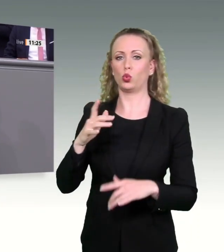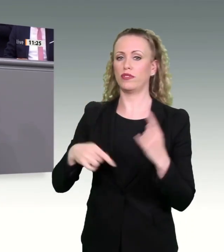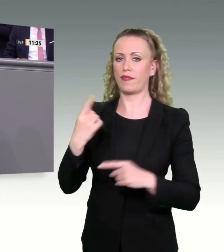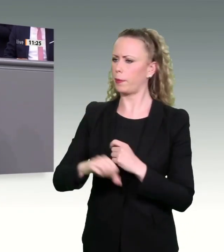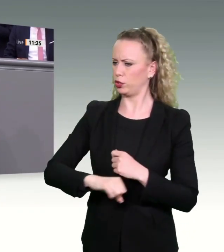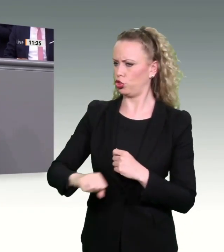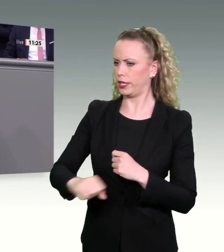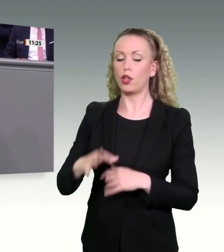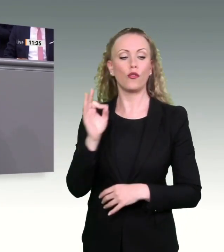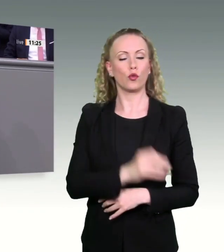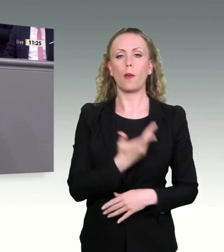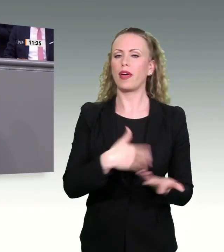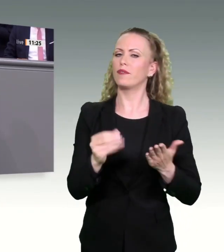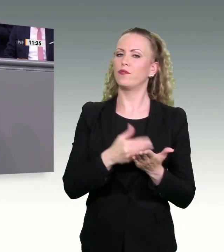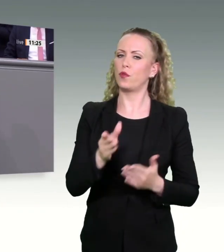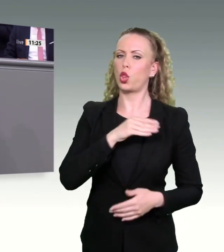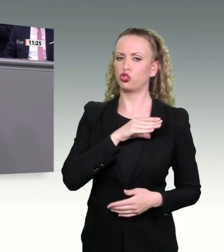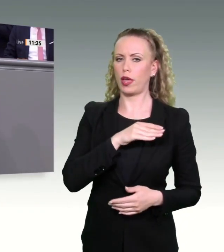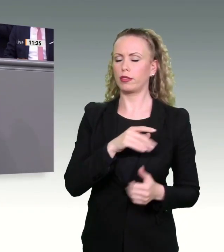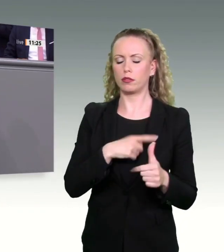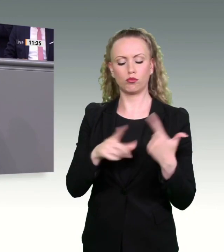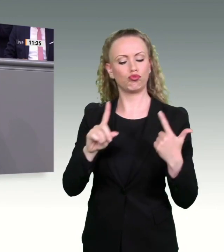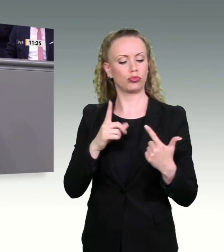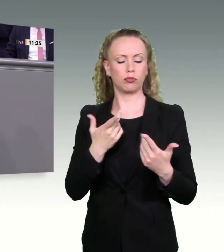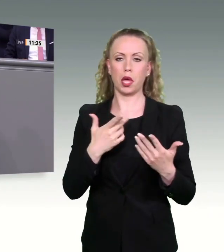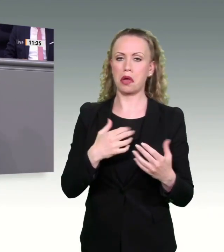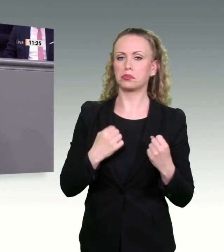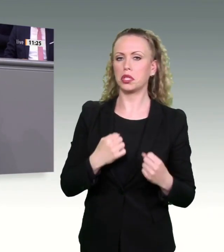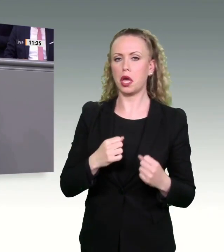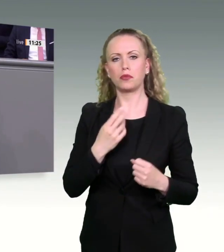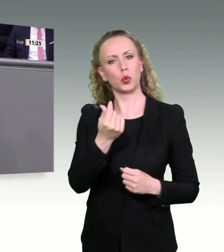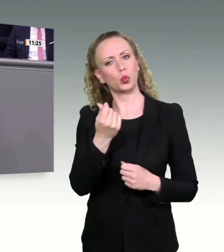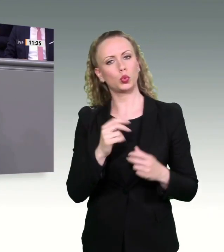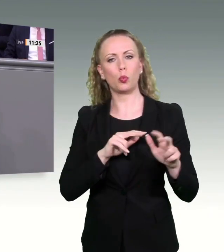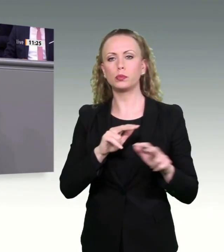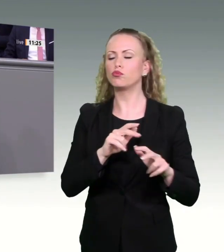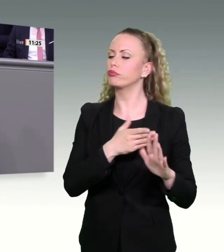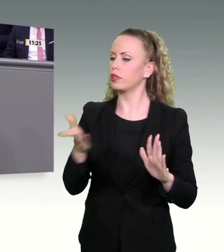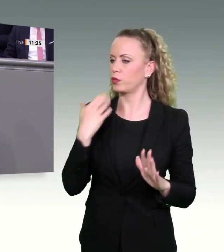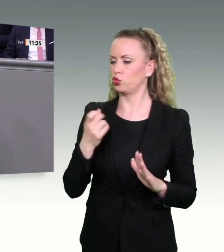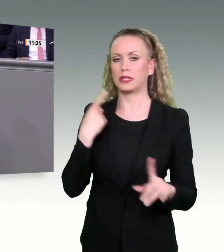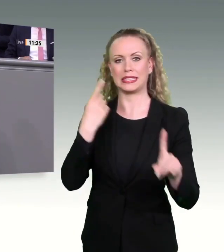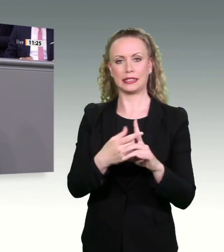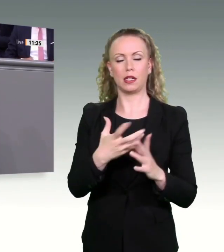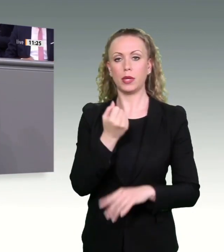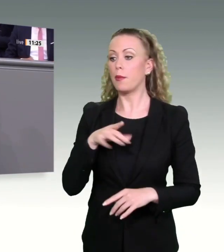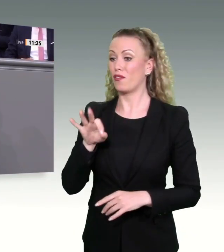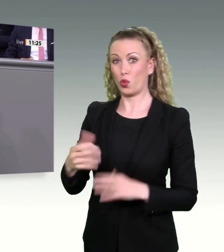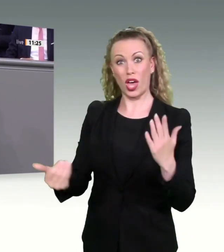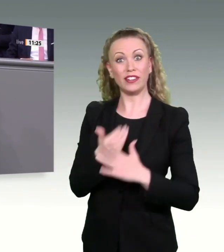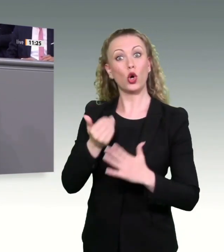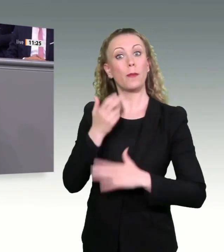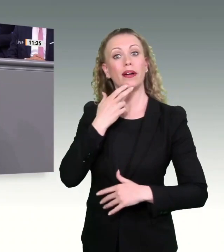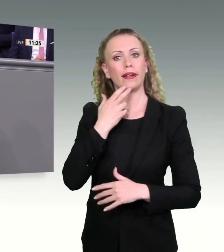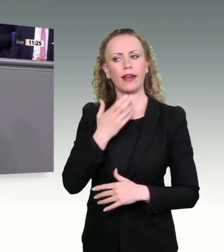Wohlstand, Versorgungssicherheit und ökologischen Mehrwert. Doch diese Ziele werden Sie mit den sogenannten erneuerbaren Energien nicht erreichen.